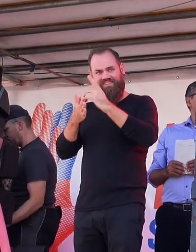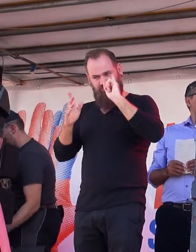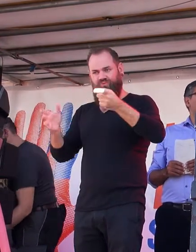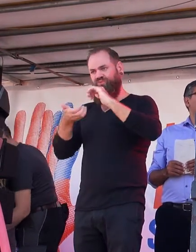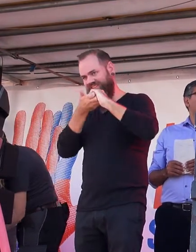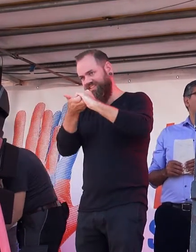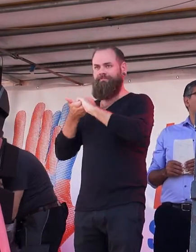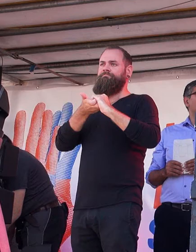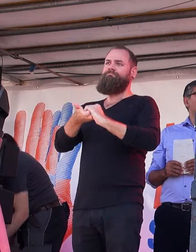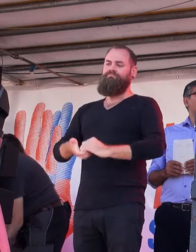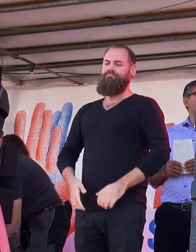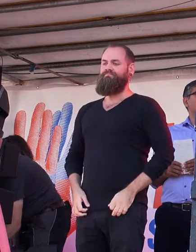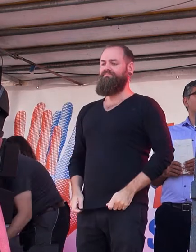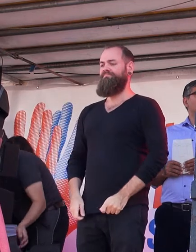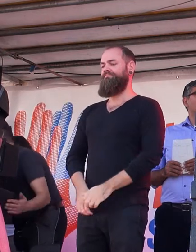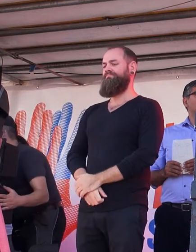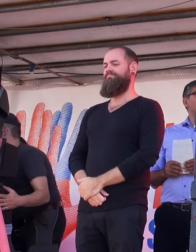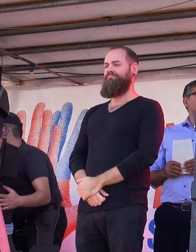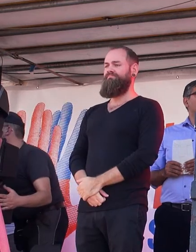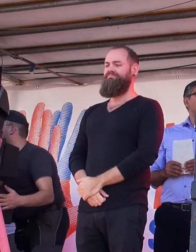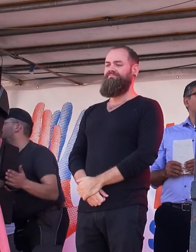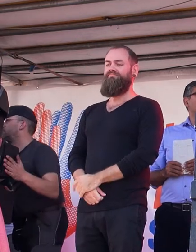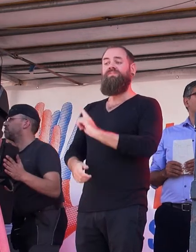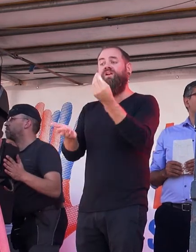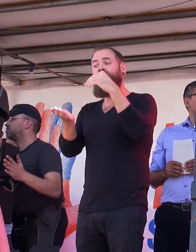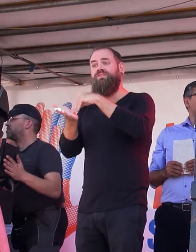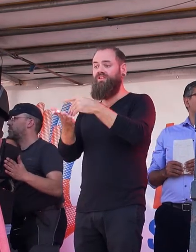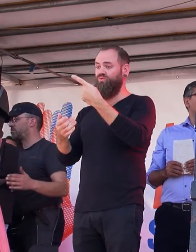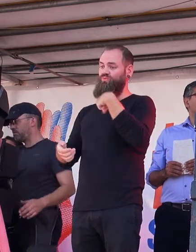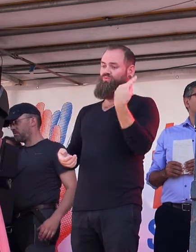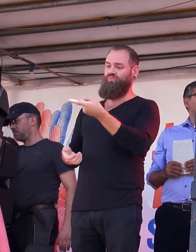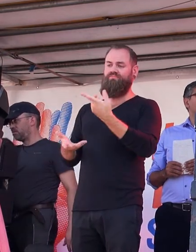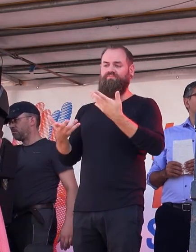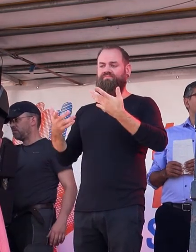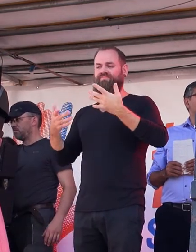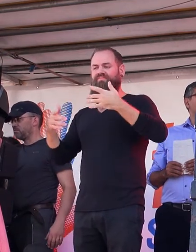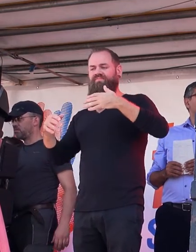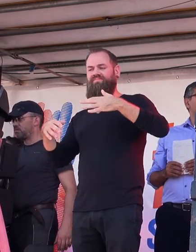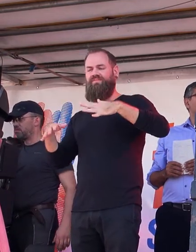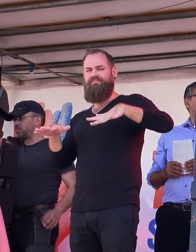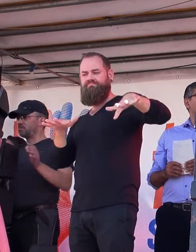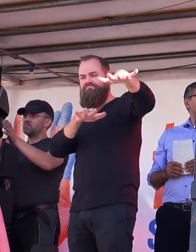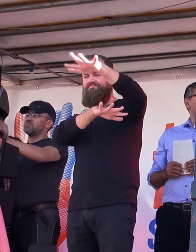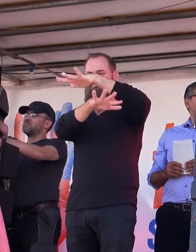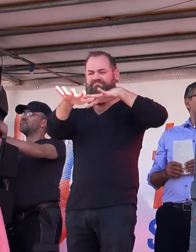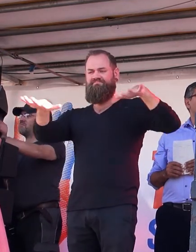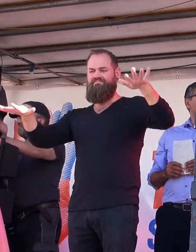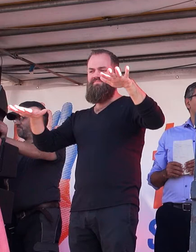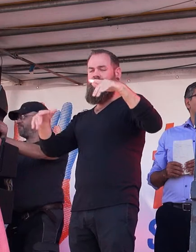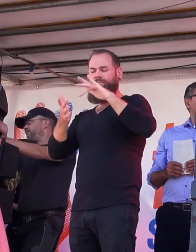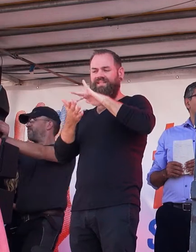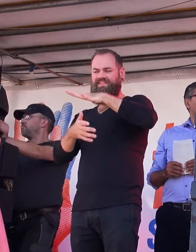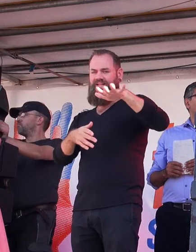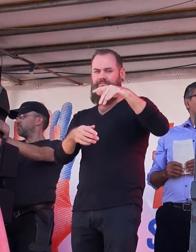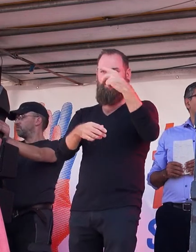Und das geht auch nicht weg, wenn die Menschen im Mittelmeer ertrinken. Das geht auch nicht weg, wenn Nationalismus,